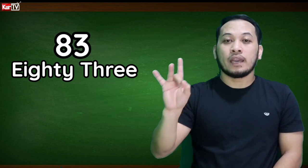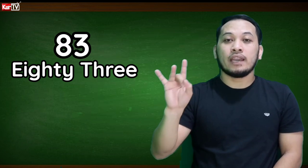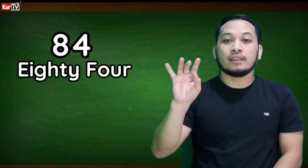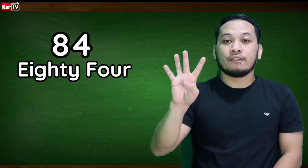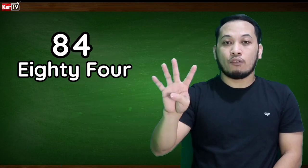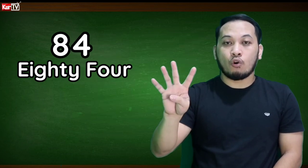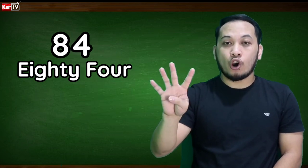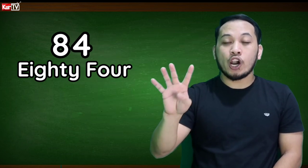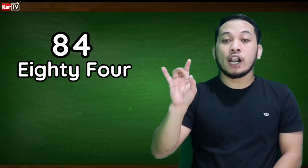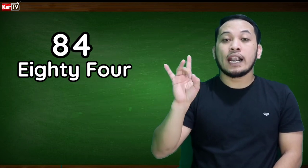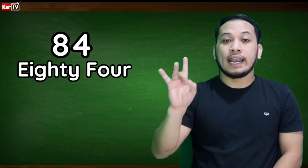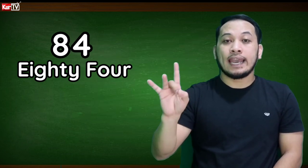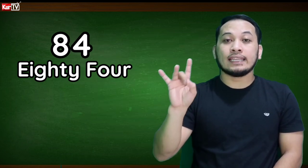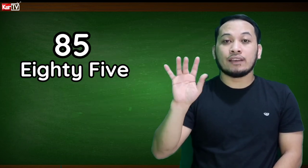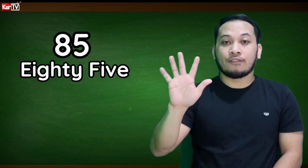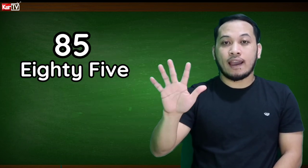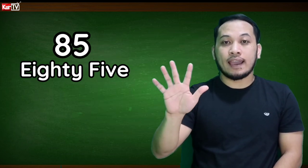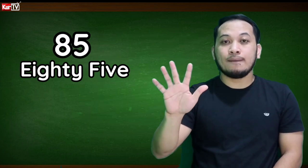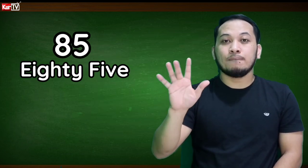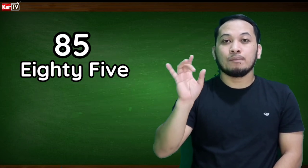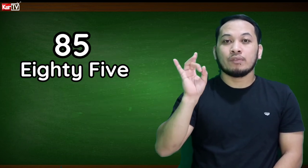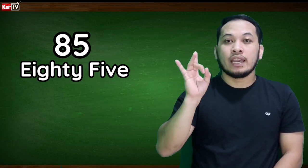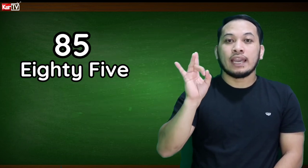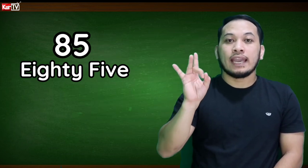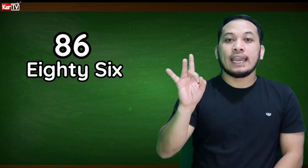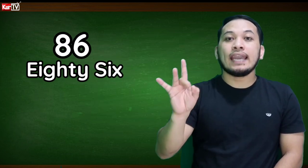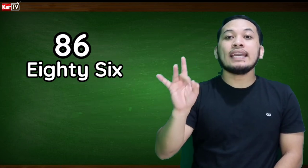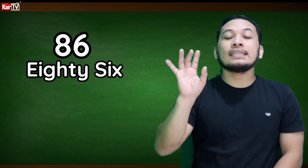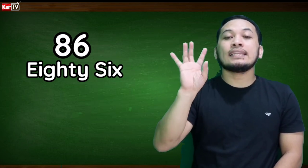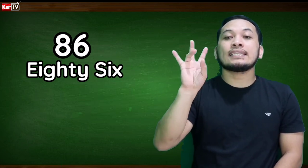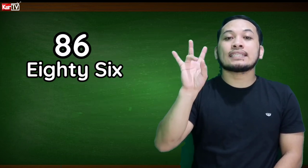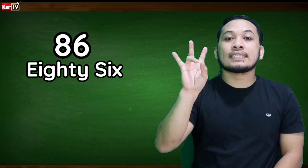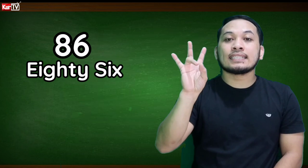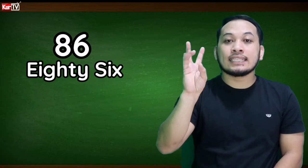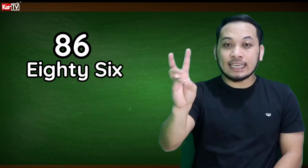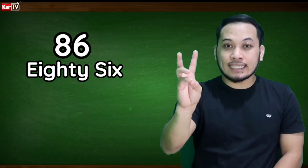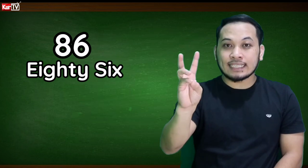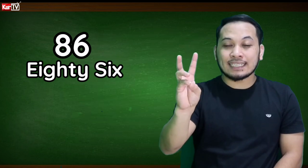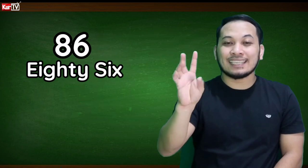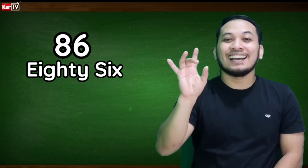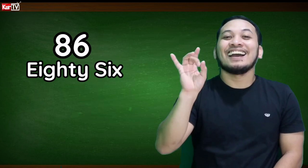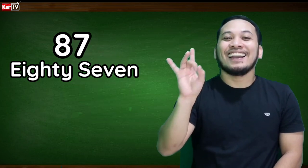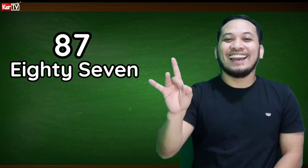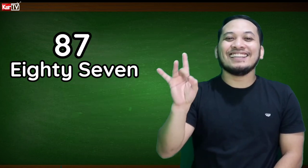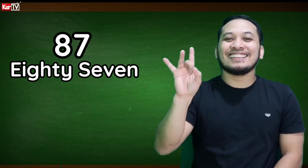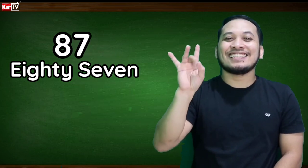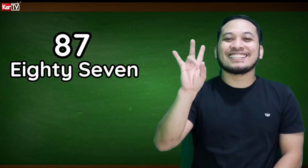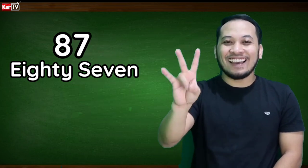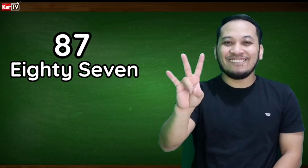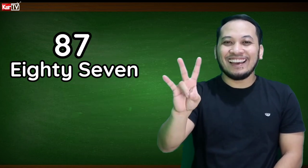84, 85, 86, 87,